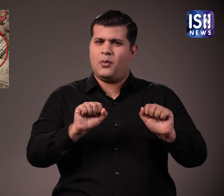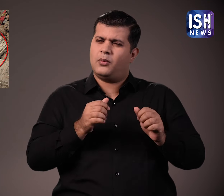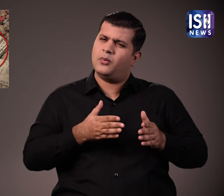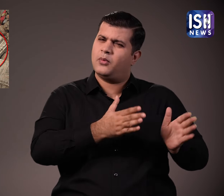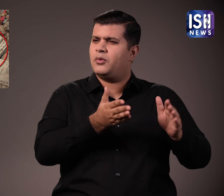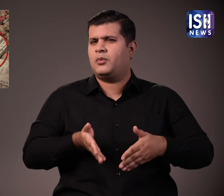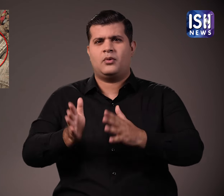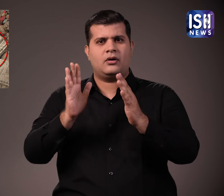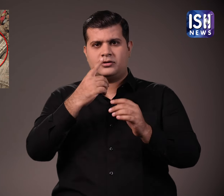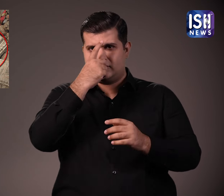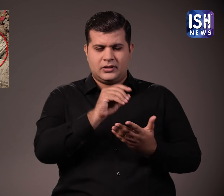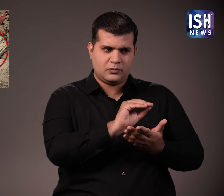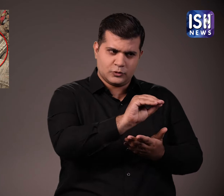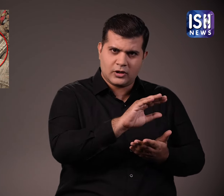सहा अस्तित्व में हैं